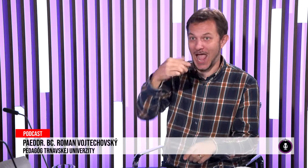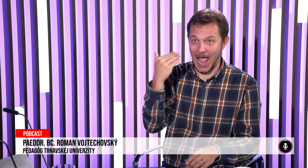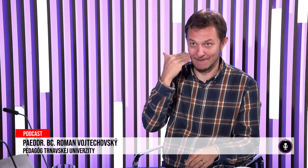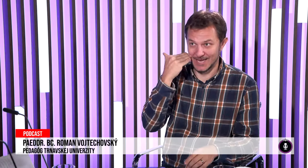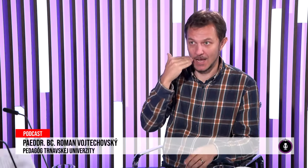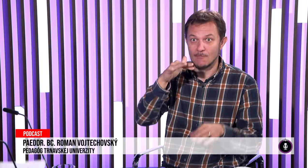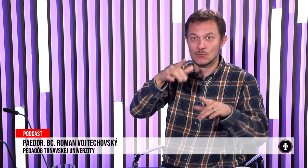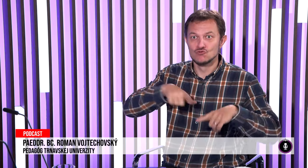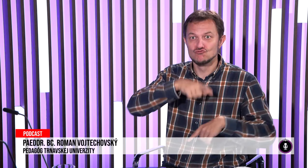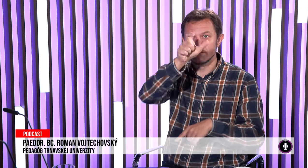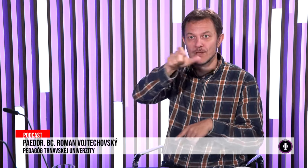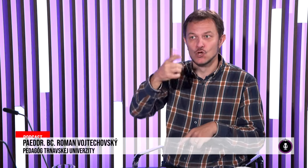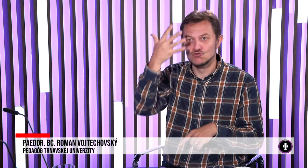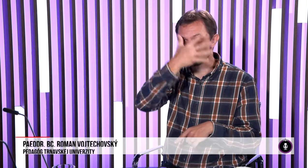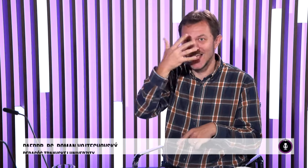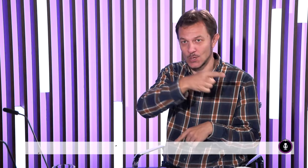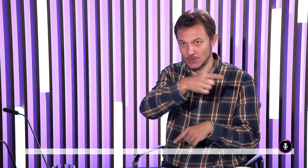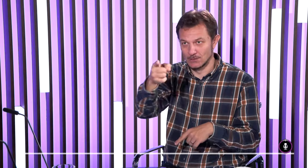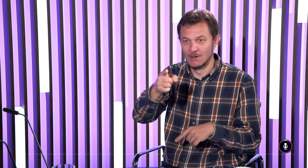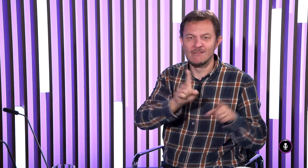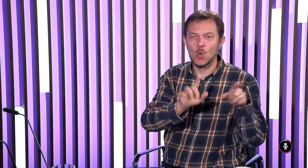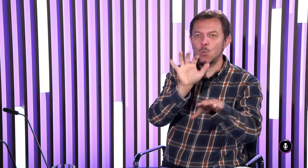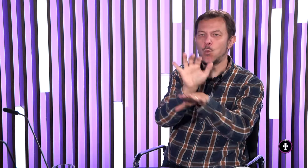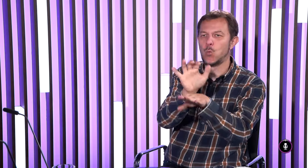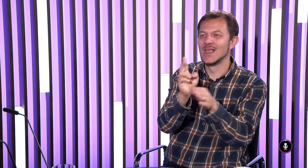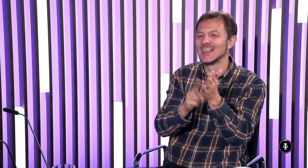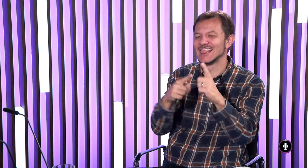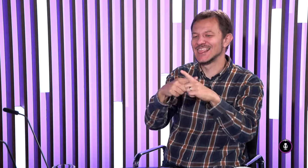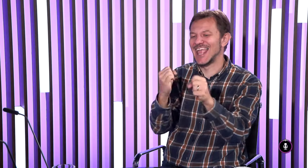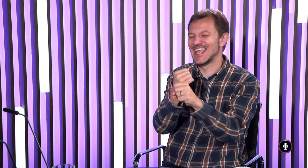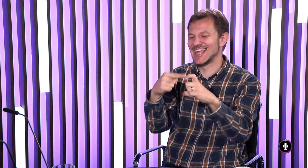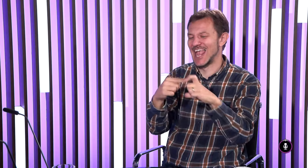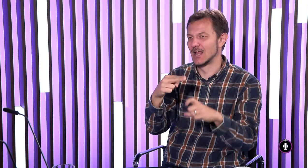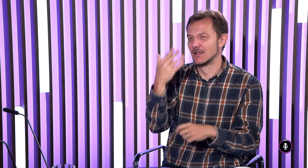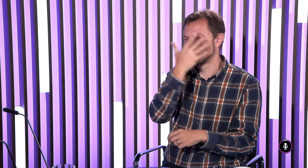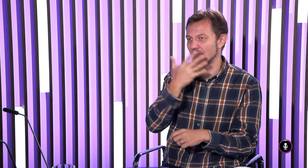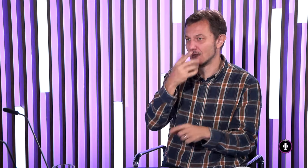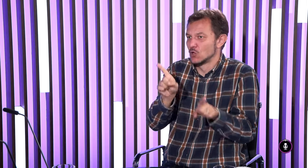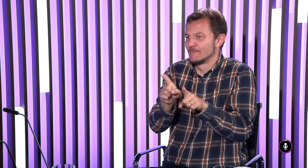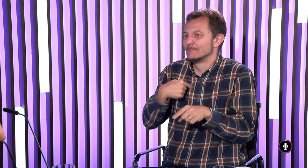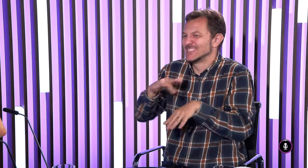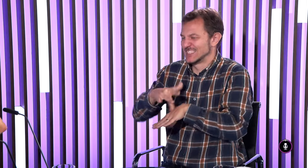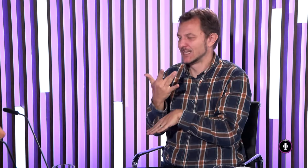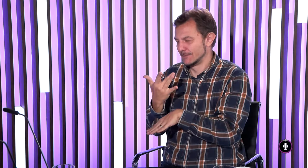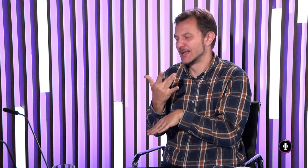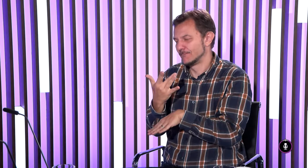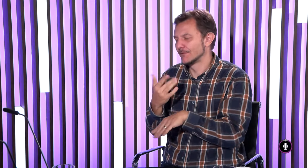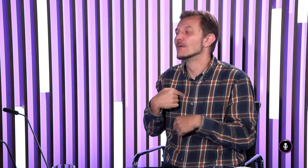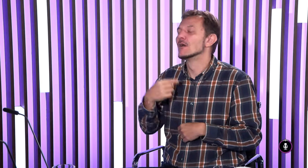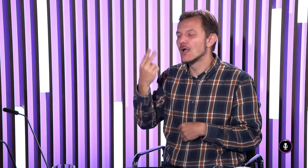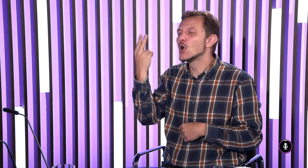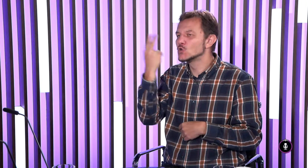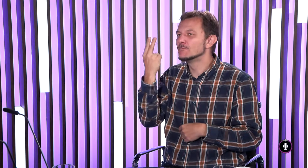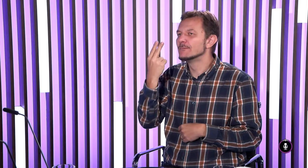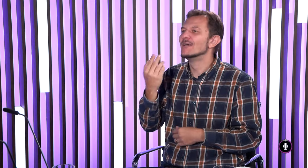ako keď napríklad ideme do Ameriky keby sme išli teraz si predstavte že černosí je tam pre nich úrážka slovo neger rovnako my